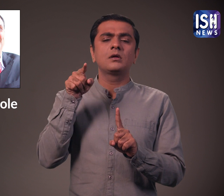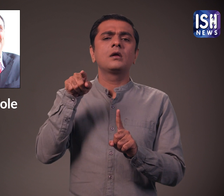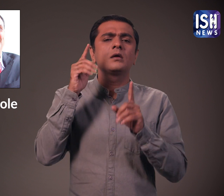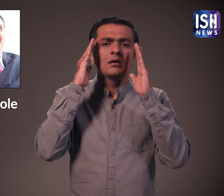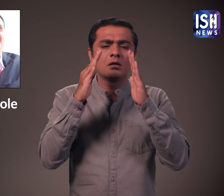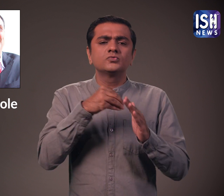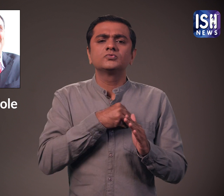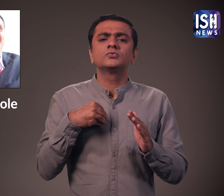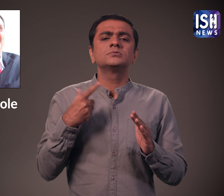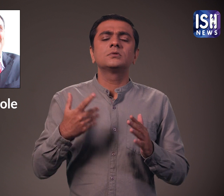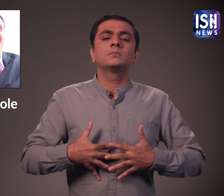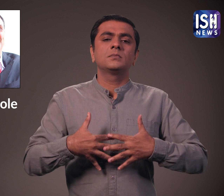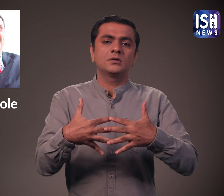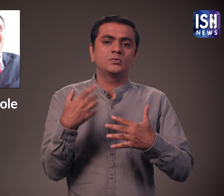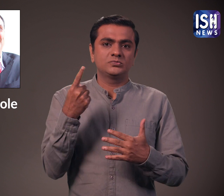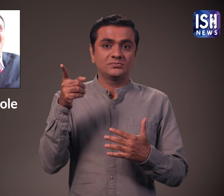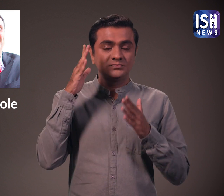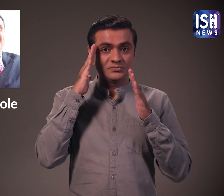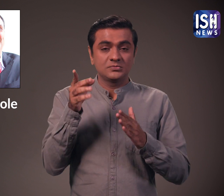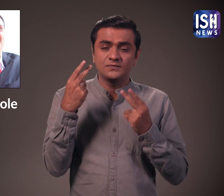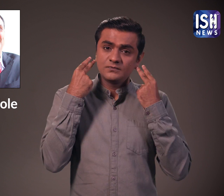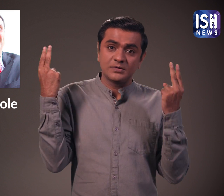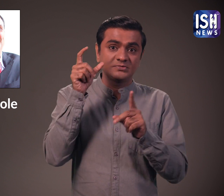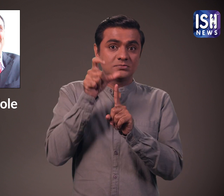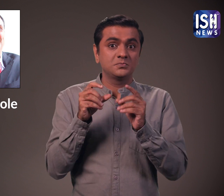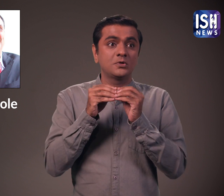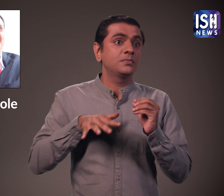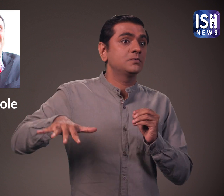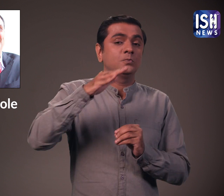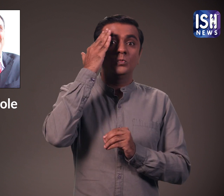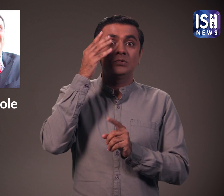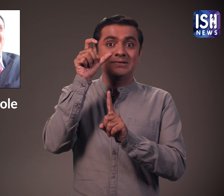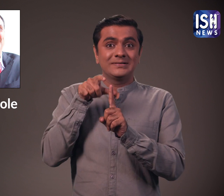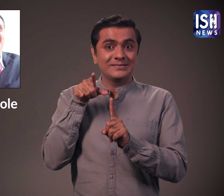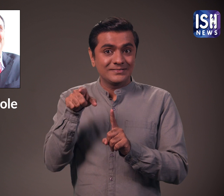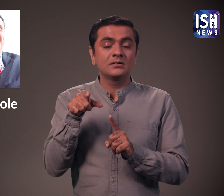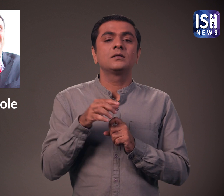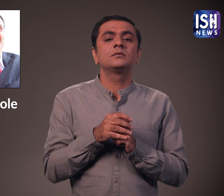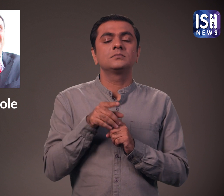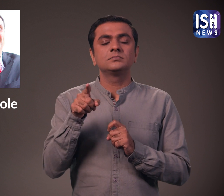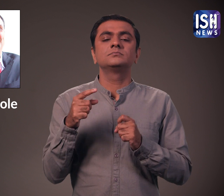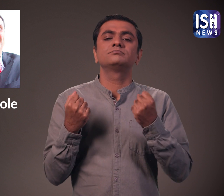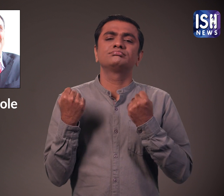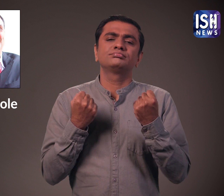विशेशग्य डॉक्टर अनाईता पंडोले कार चला रही थी।